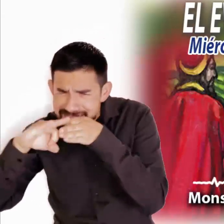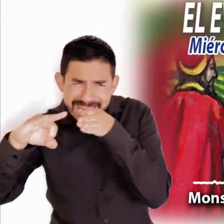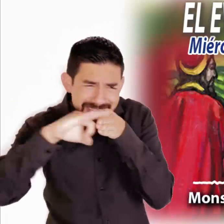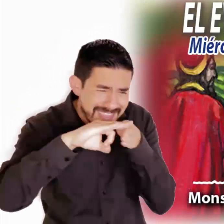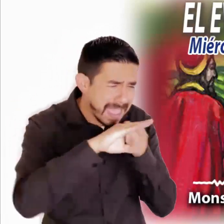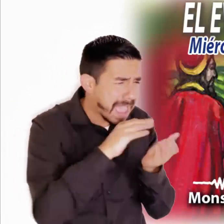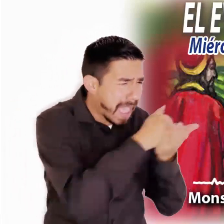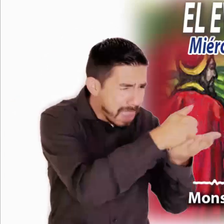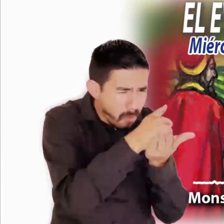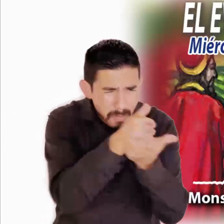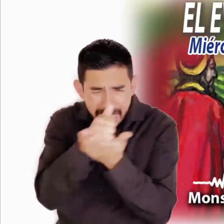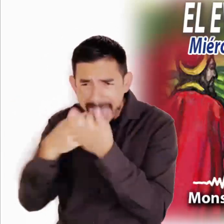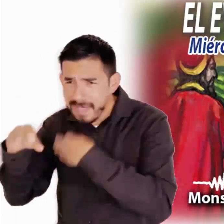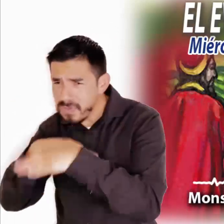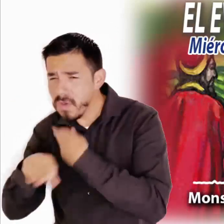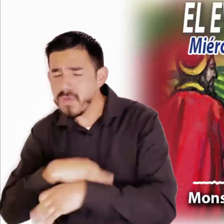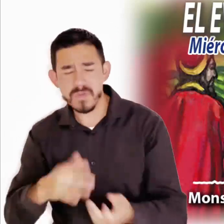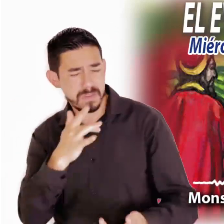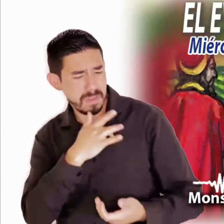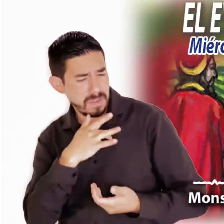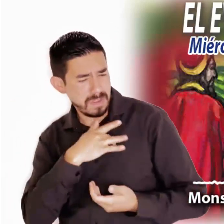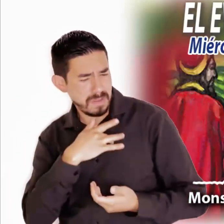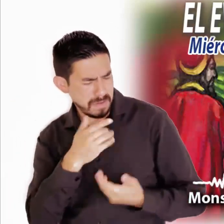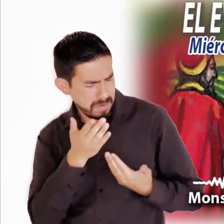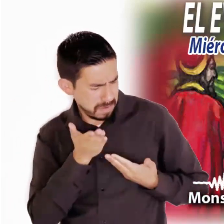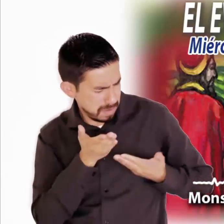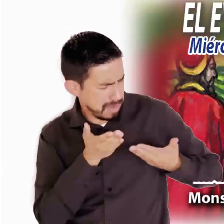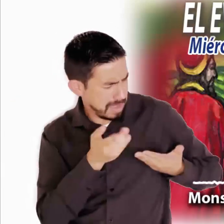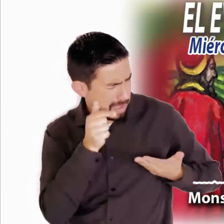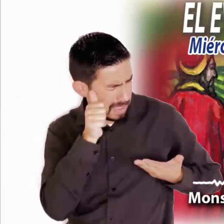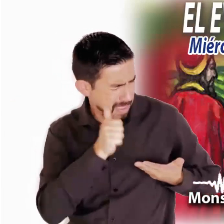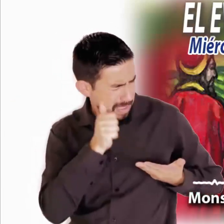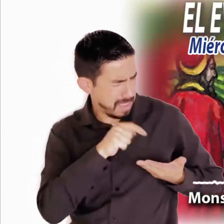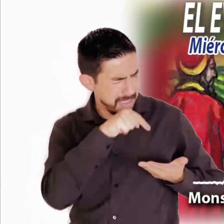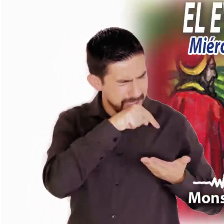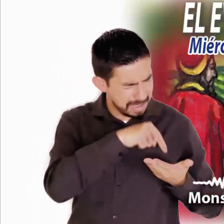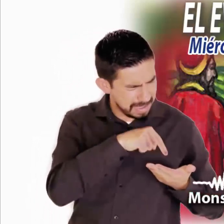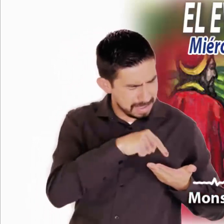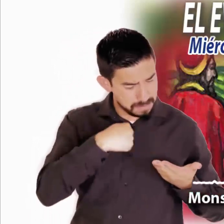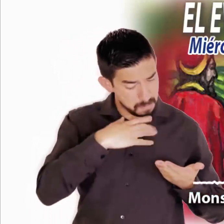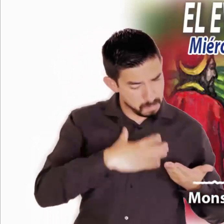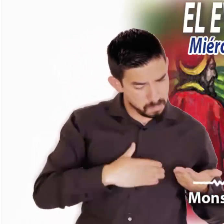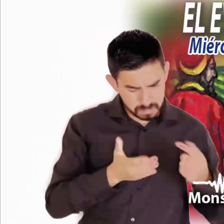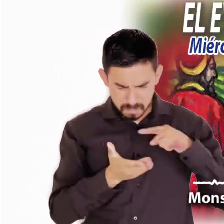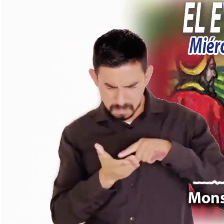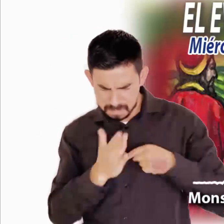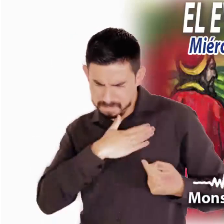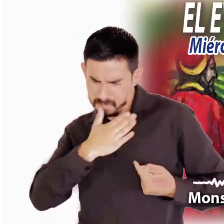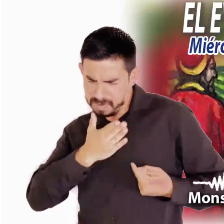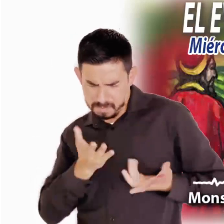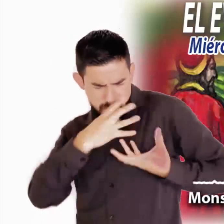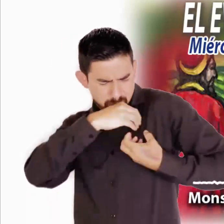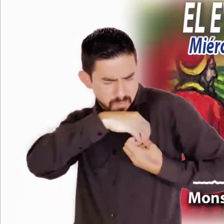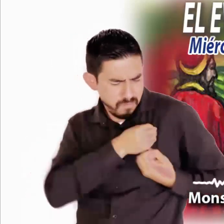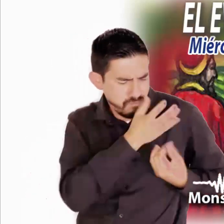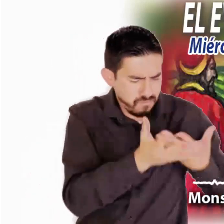cercano de aquellos que menos tienen. Tendrá que tener en su corazón los dos principios básicos para gobernar, la justicia y la